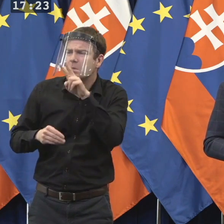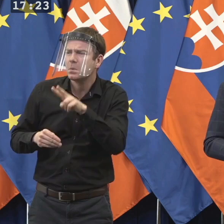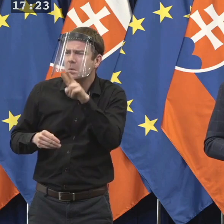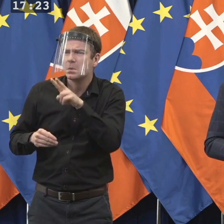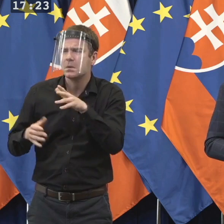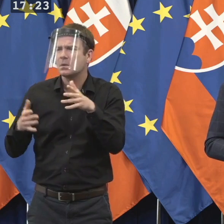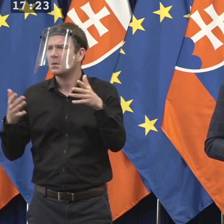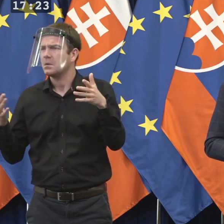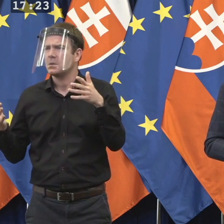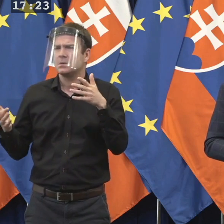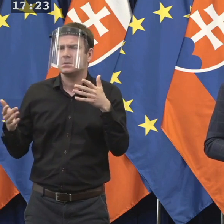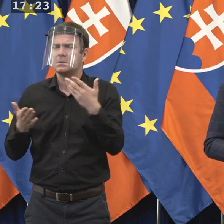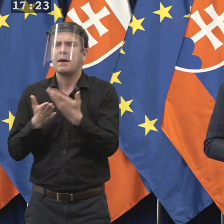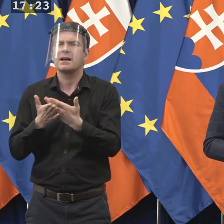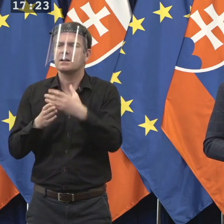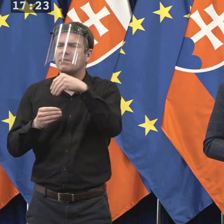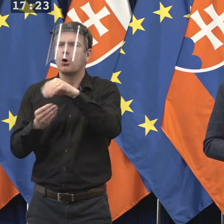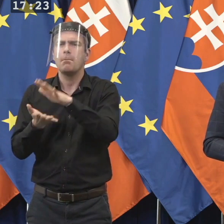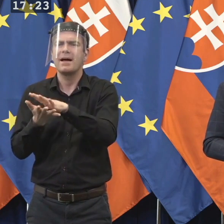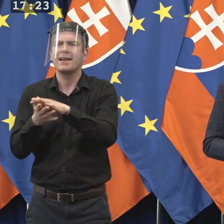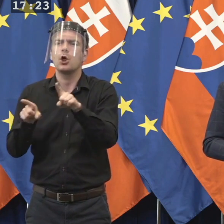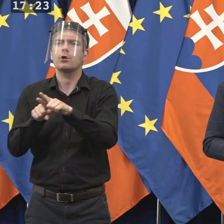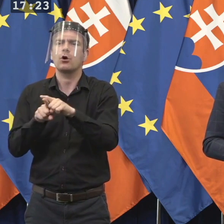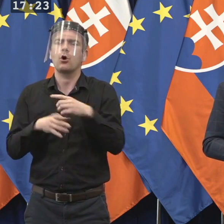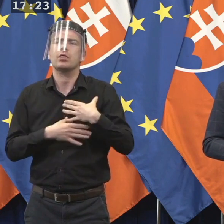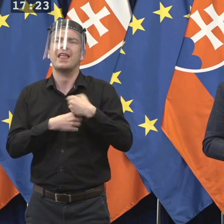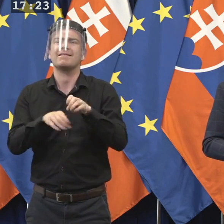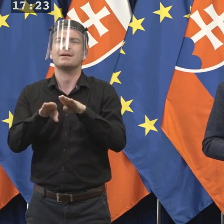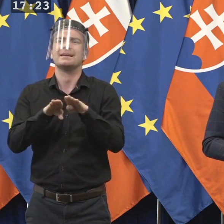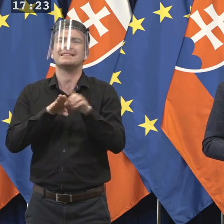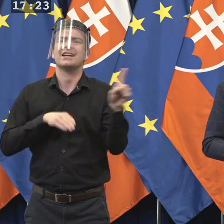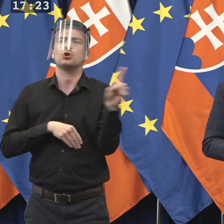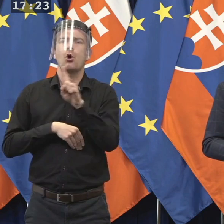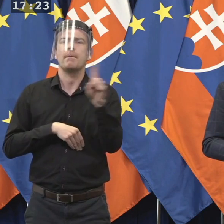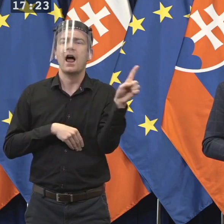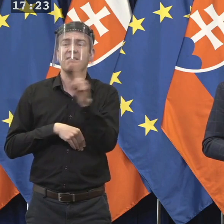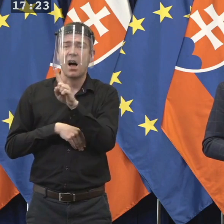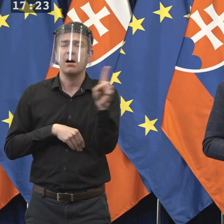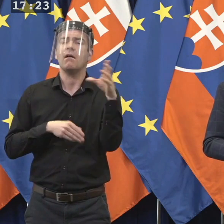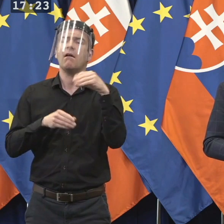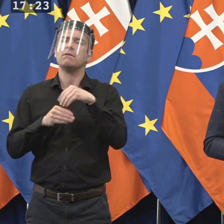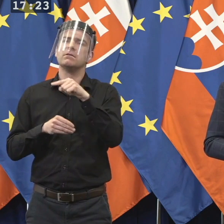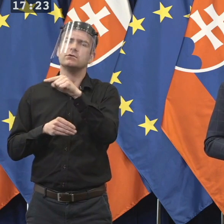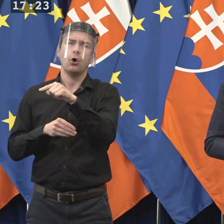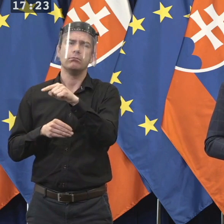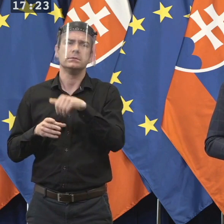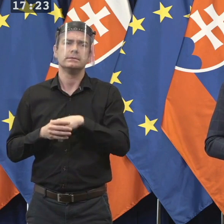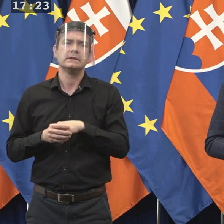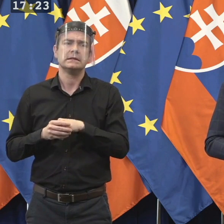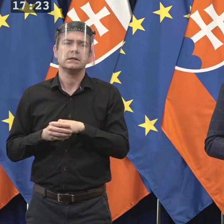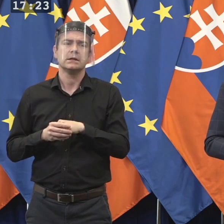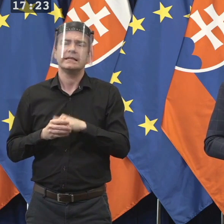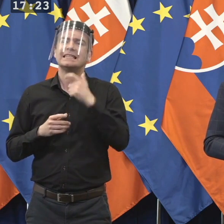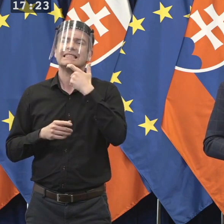vláda bude zaoberať aj návrh ministra dopravy, aby bolo nejako obmedzené to bezplatné jazdenie vlákom pre